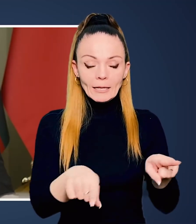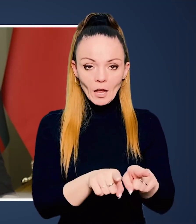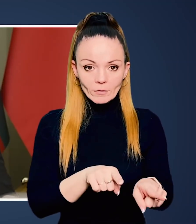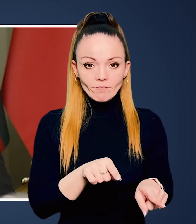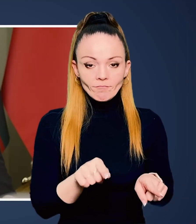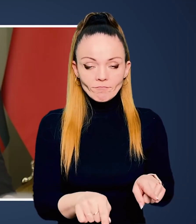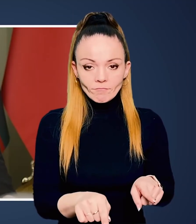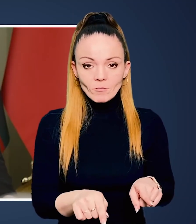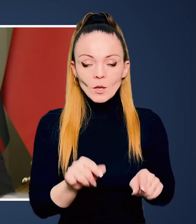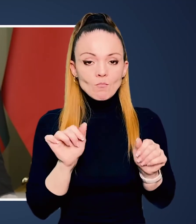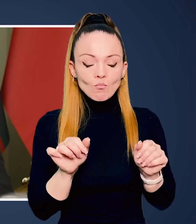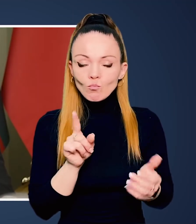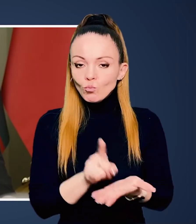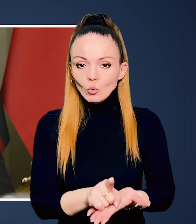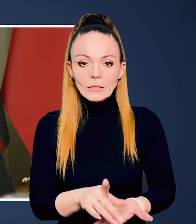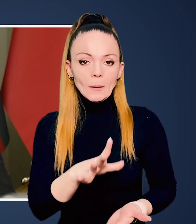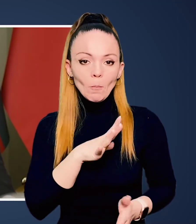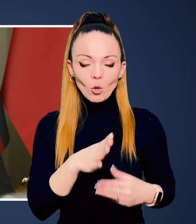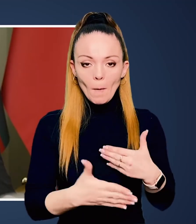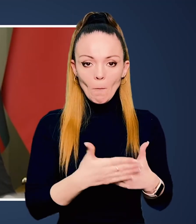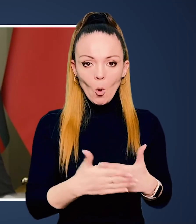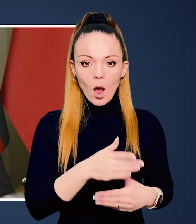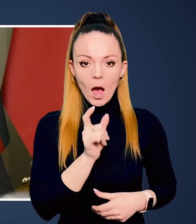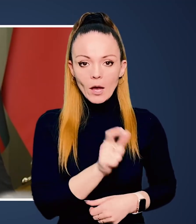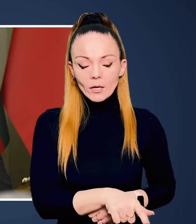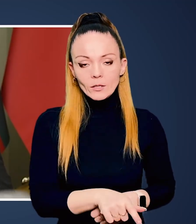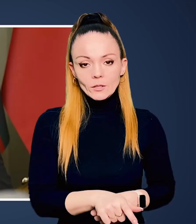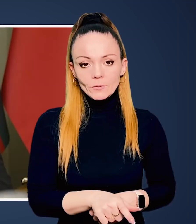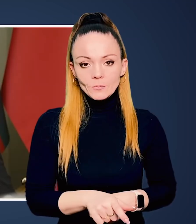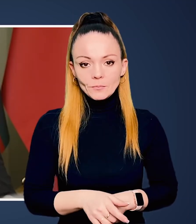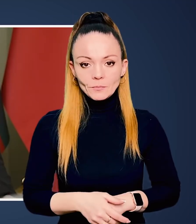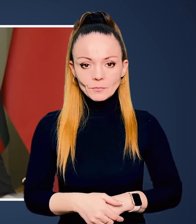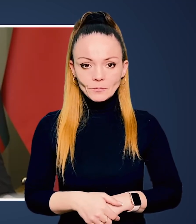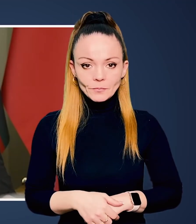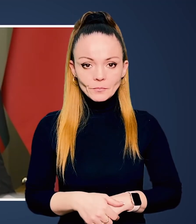хто вчиняє такі речі, мусить бути покараний.